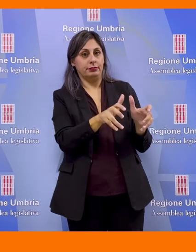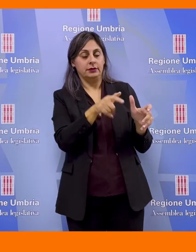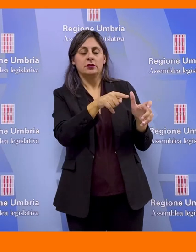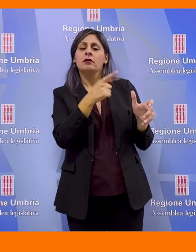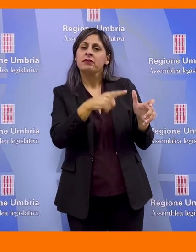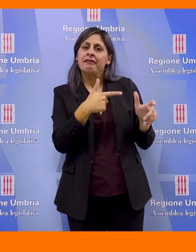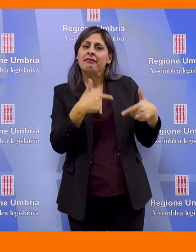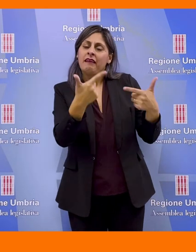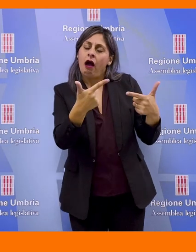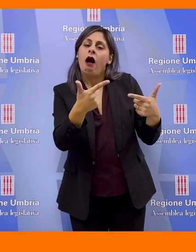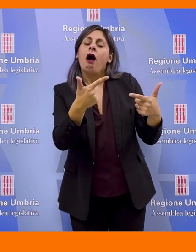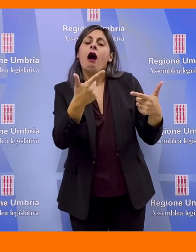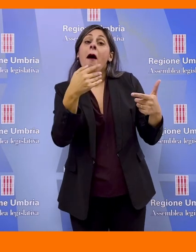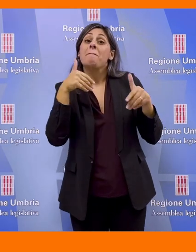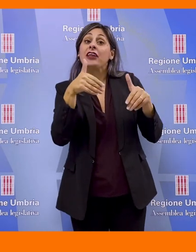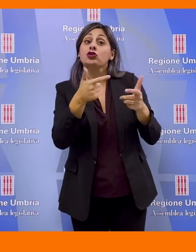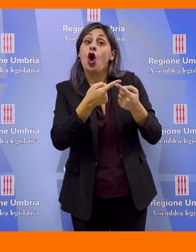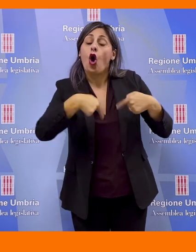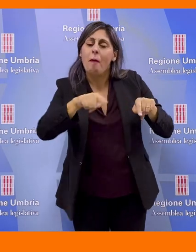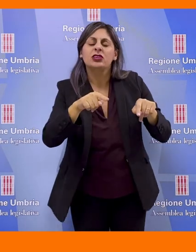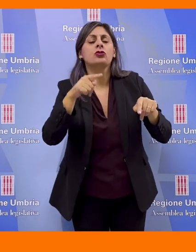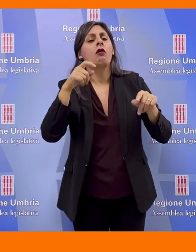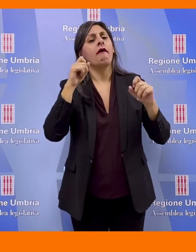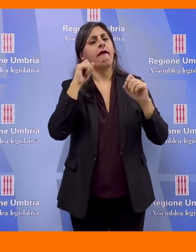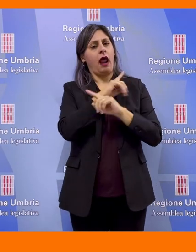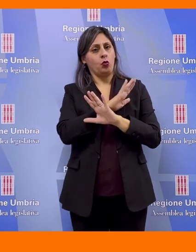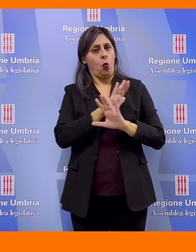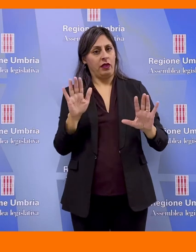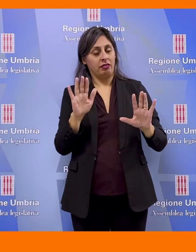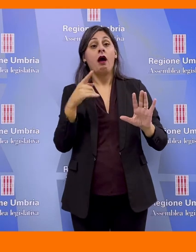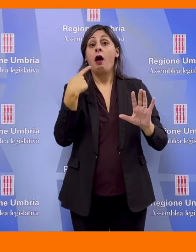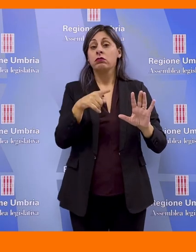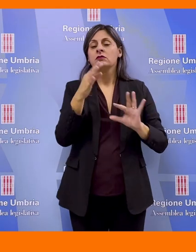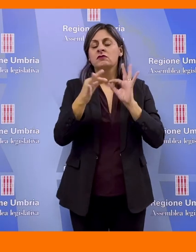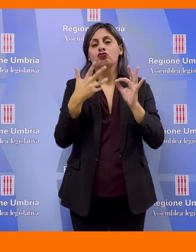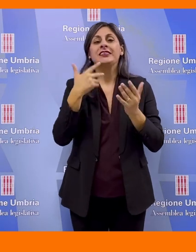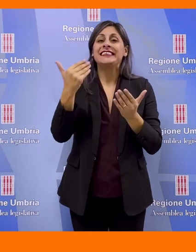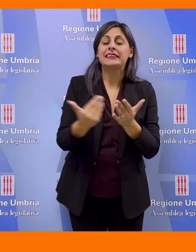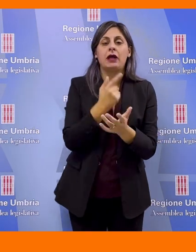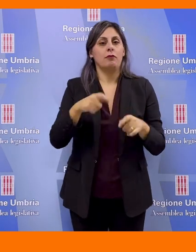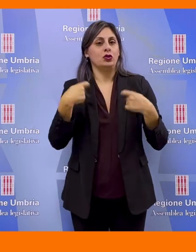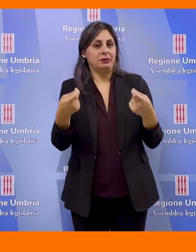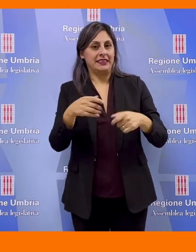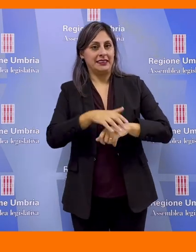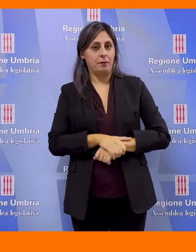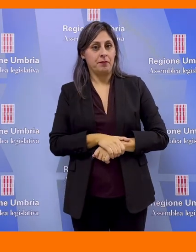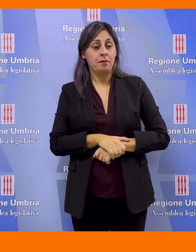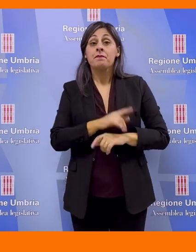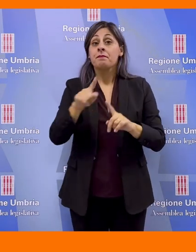disponendo che la partecipazione alla commissione sia gratuita, determinando così un risparmio di spesa. Inoltre